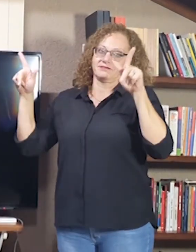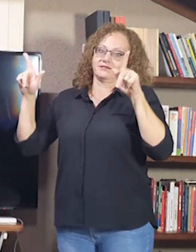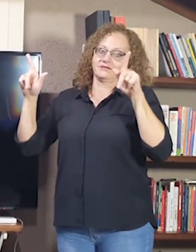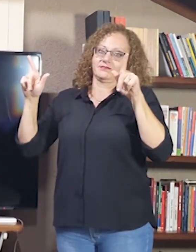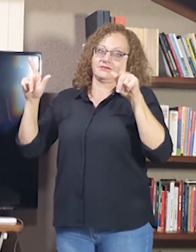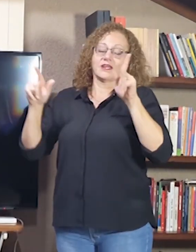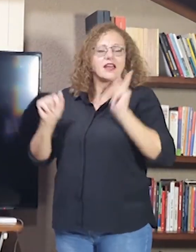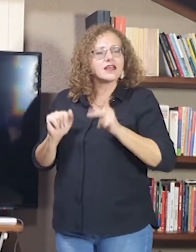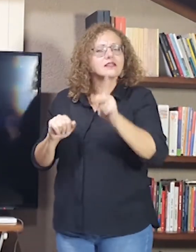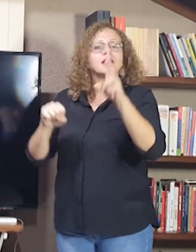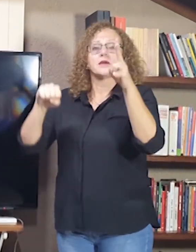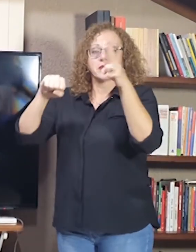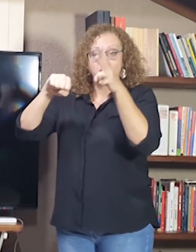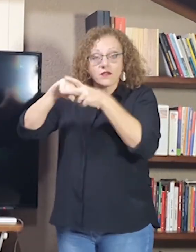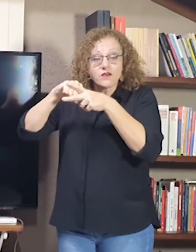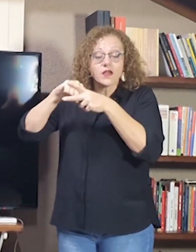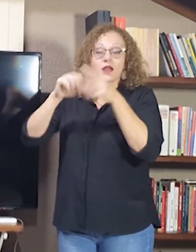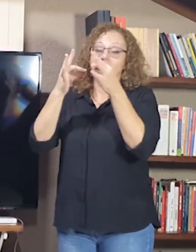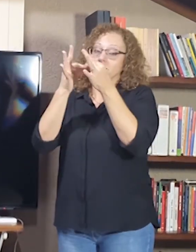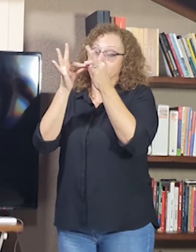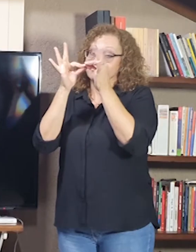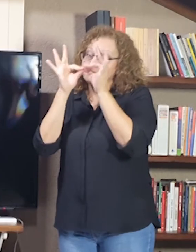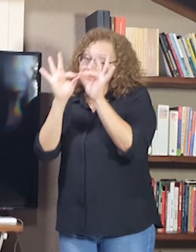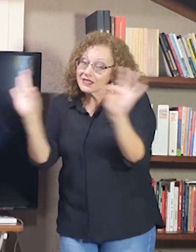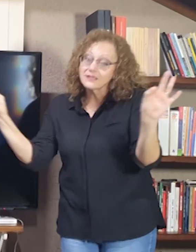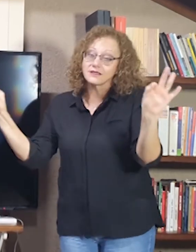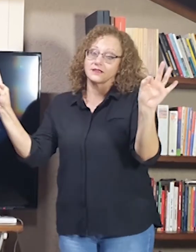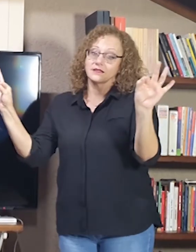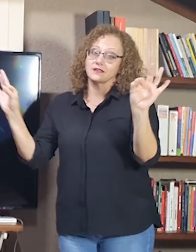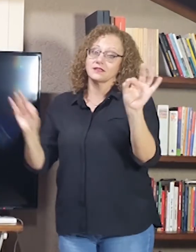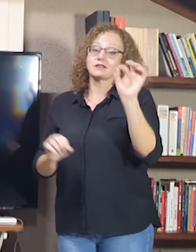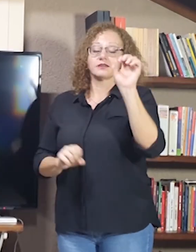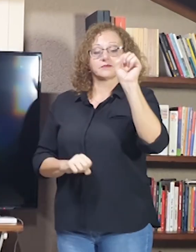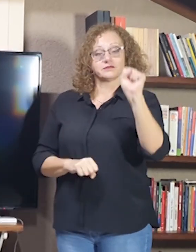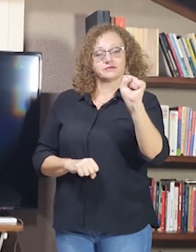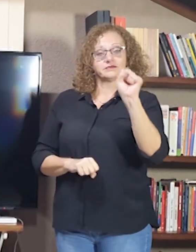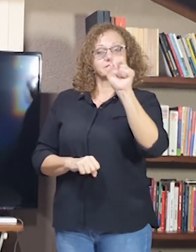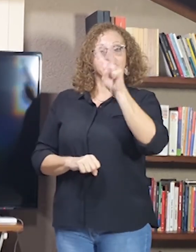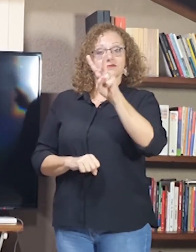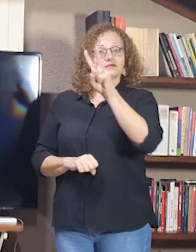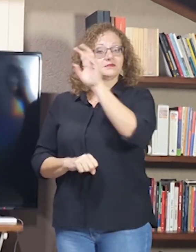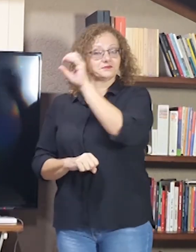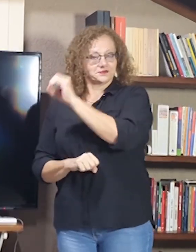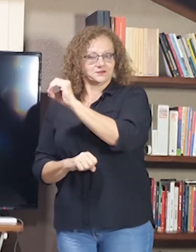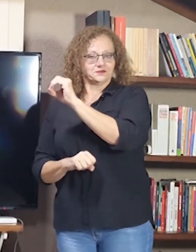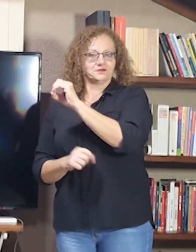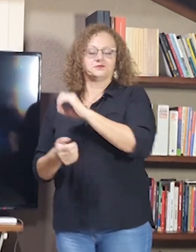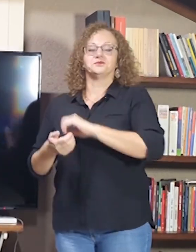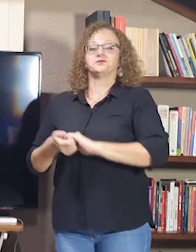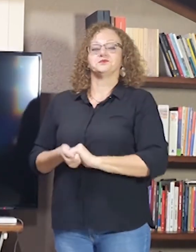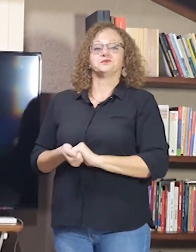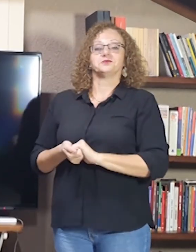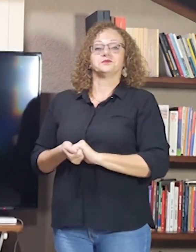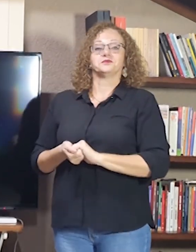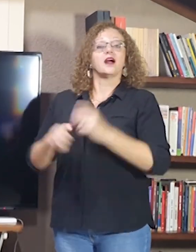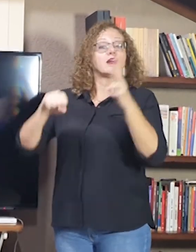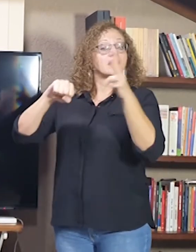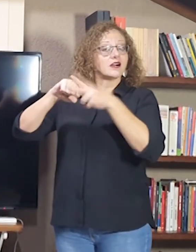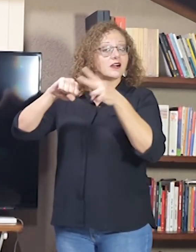Então, aqui um exemplo com uma estrutura simples, né? De sujeito, verbo e objeto. Os verbos com